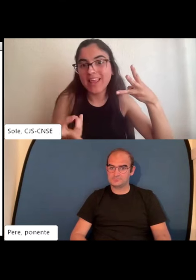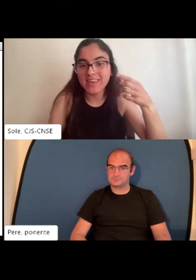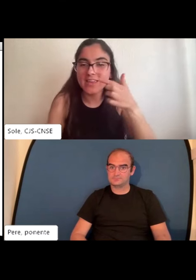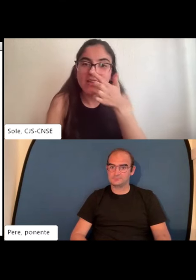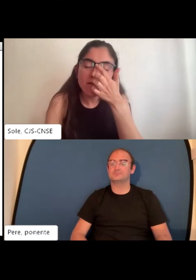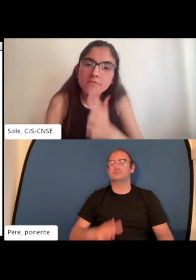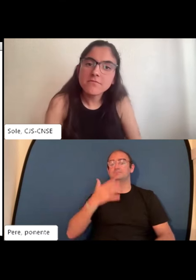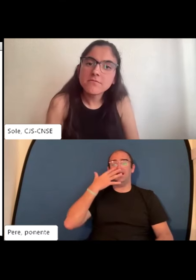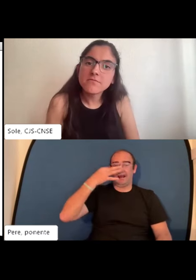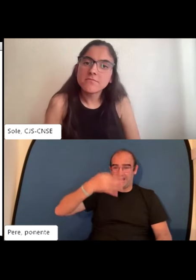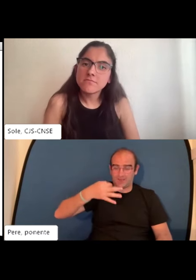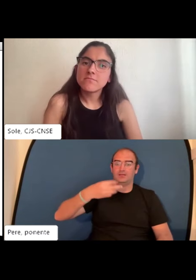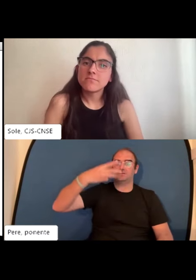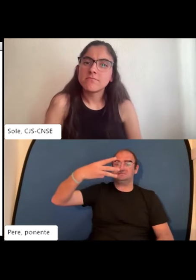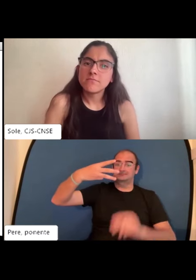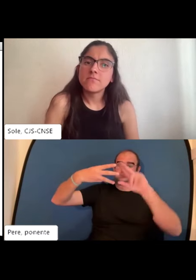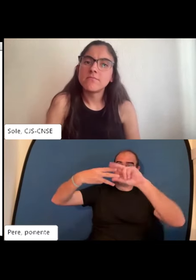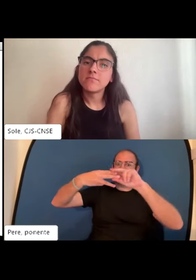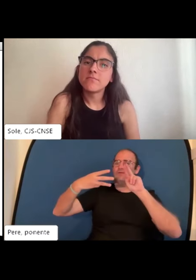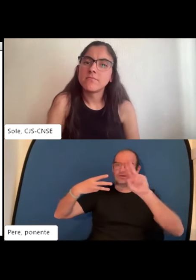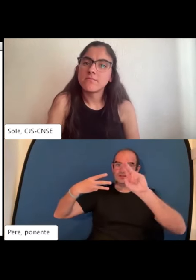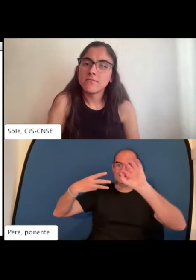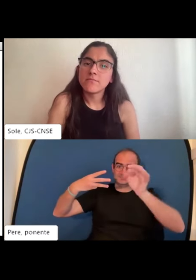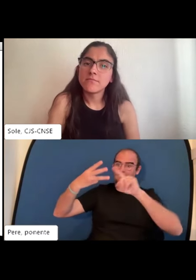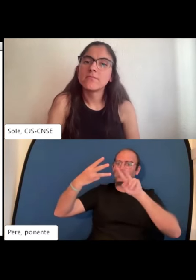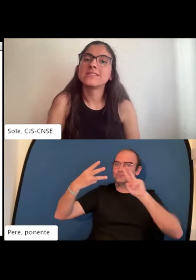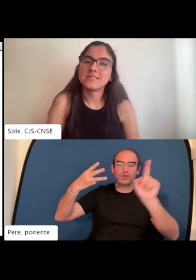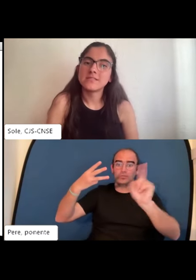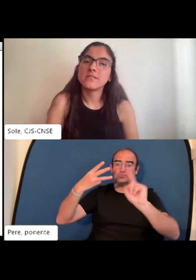que he aprendido y de manera excelente. Sí.